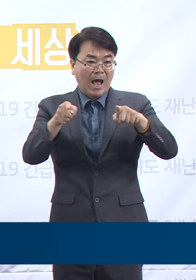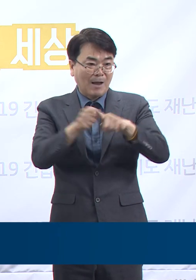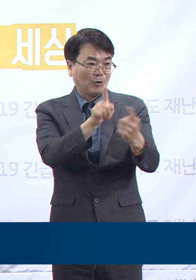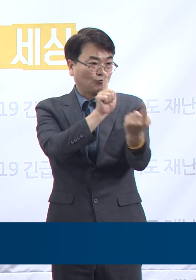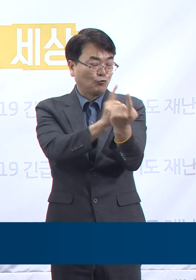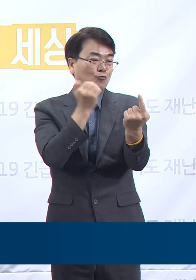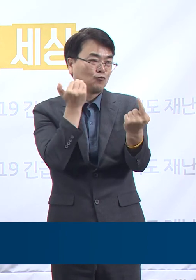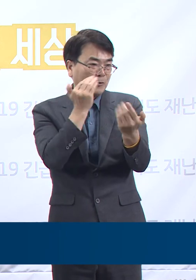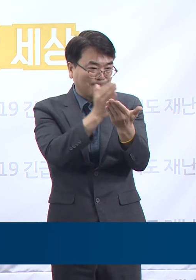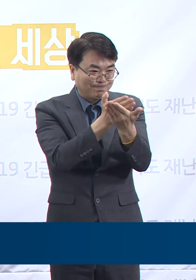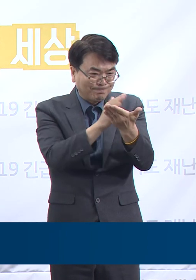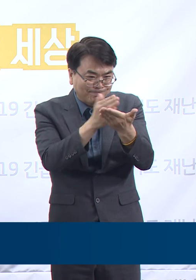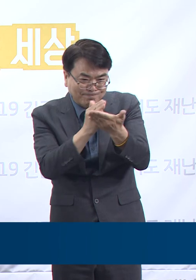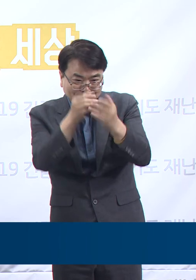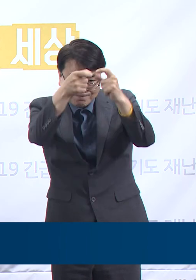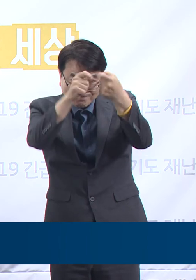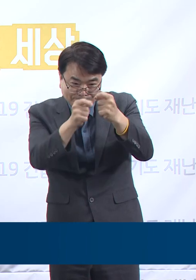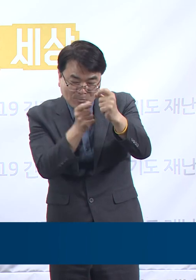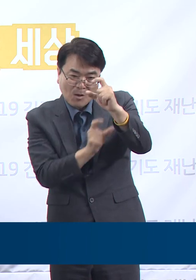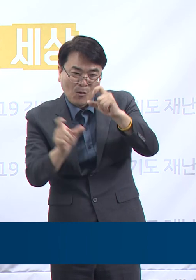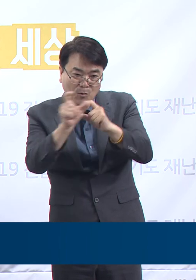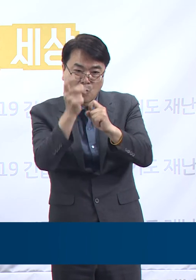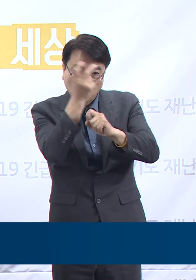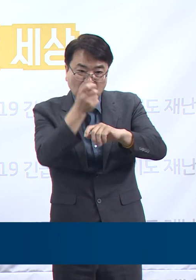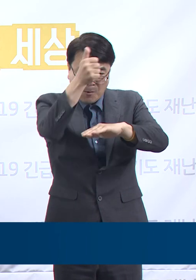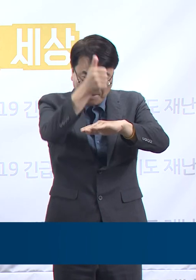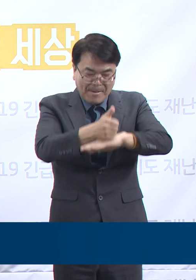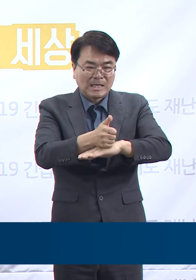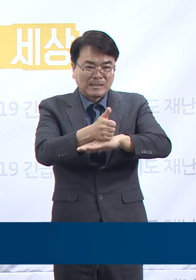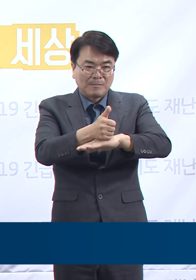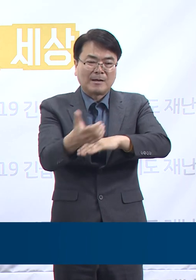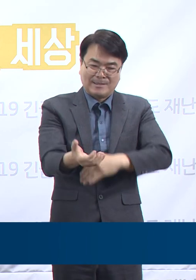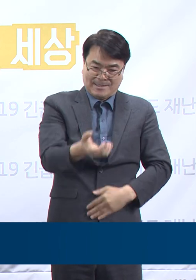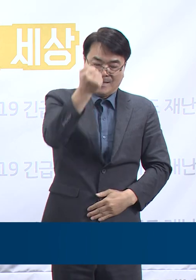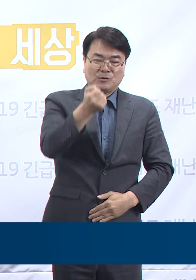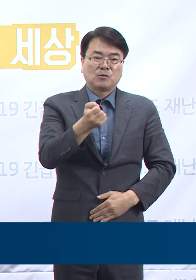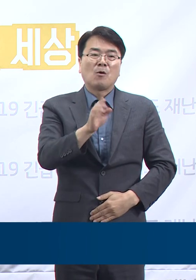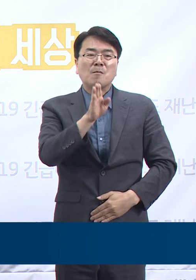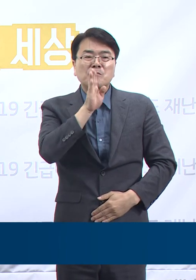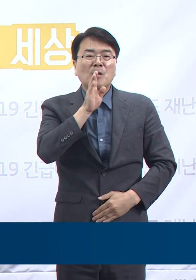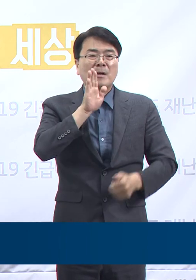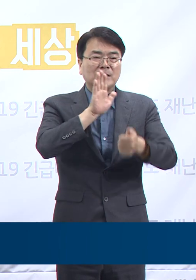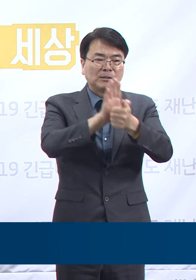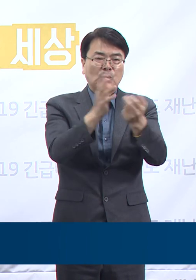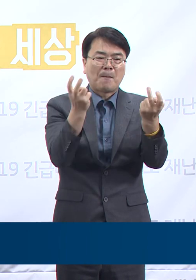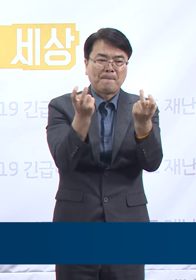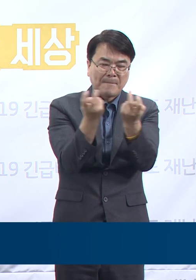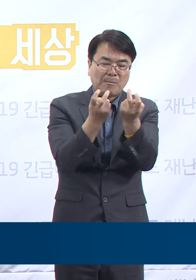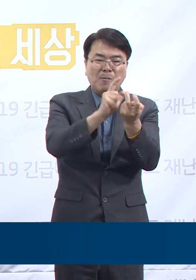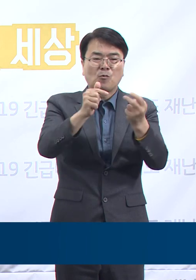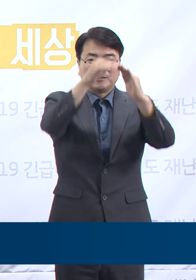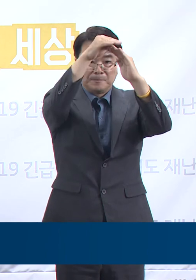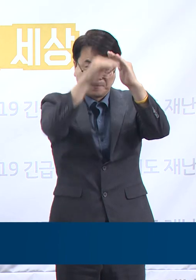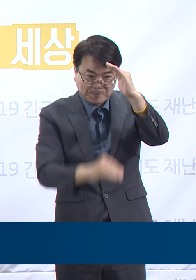후속 조사를 계속하고 최종 종합 결과를 토대로 현실적인 지원 방안을 마련할 계획입니다.